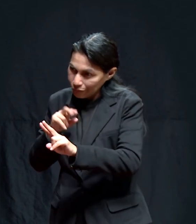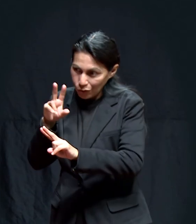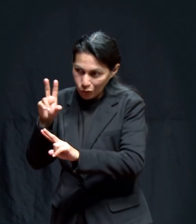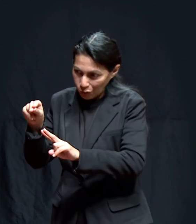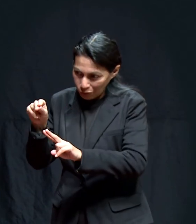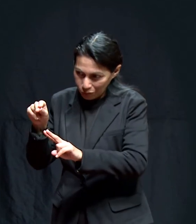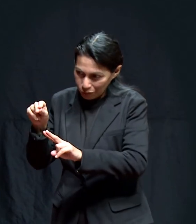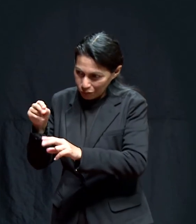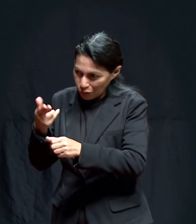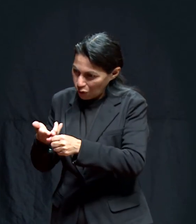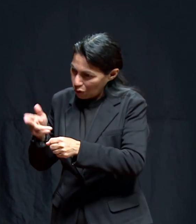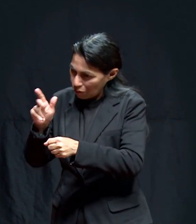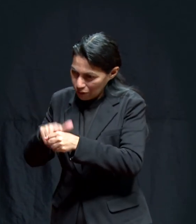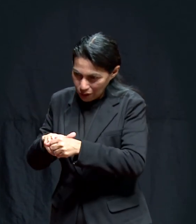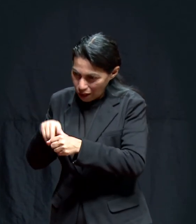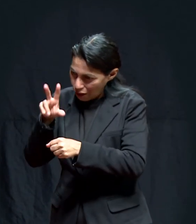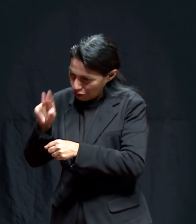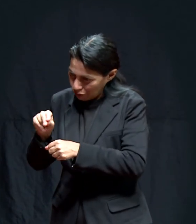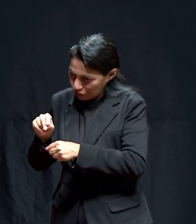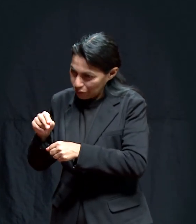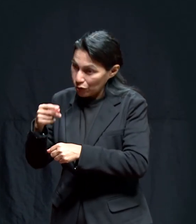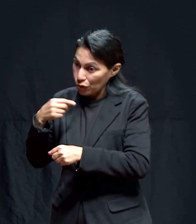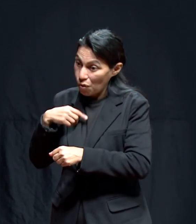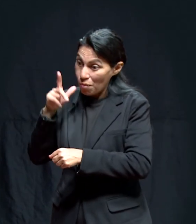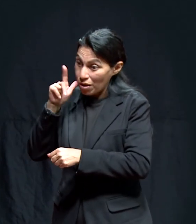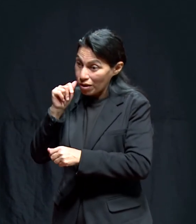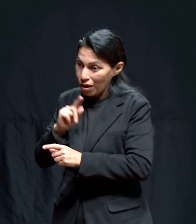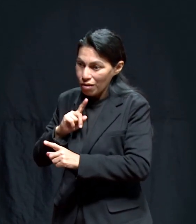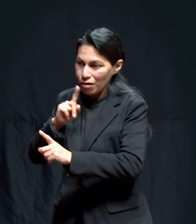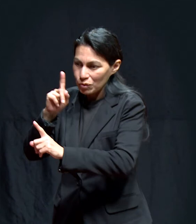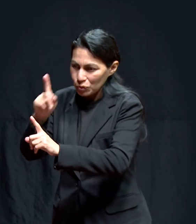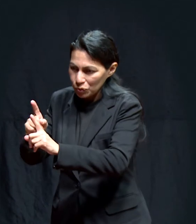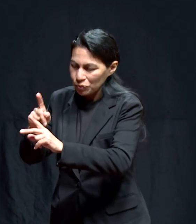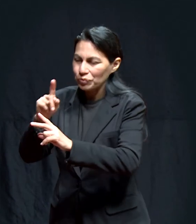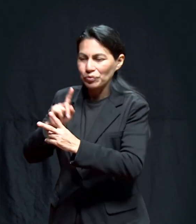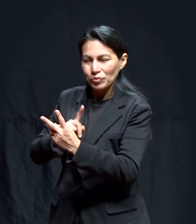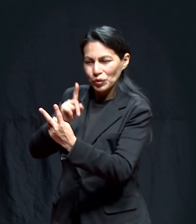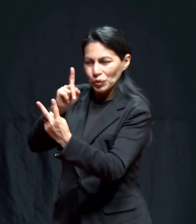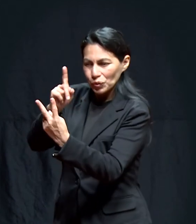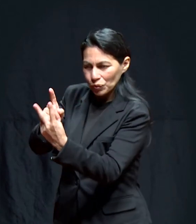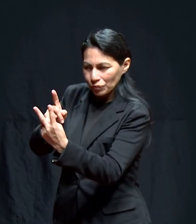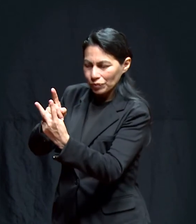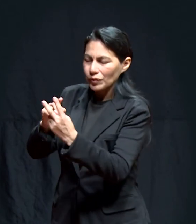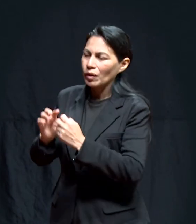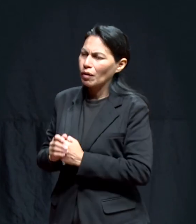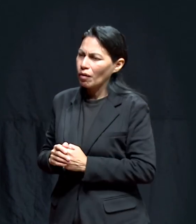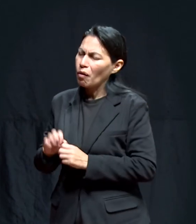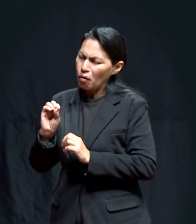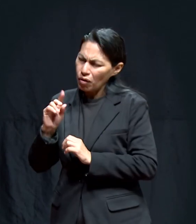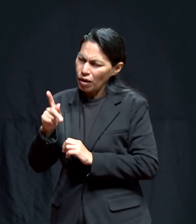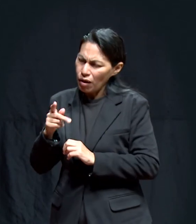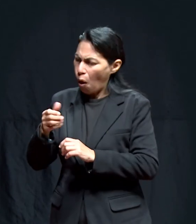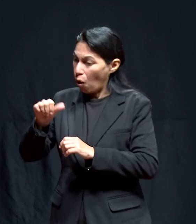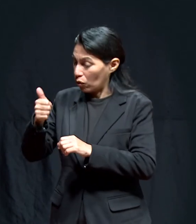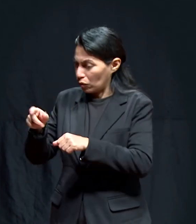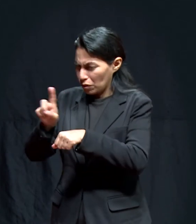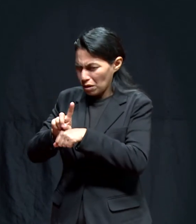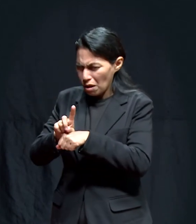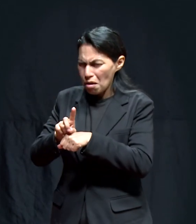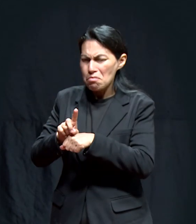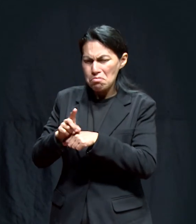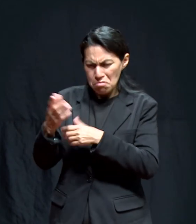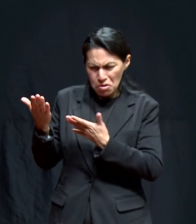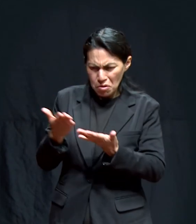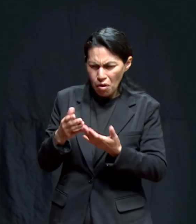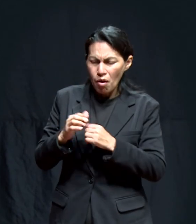No, mamá, al hospital no me van. Yo mañana estoy con ustedes. Ah, bueno. Al día siguiente